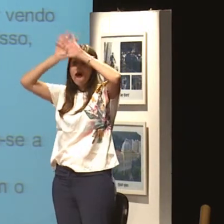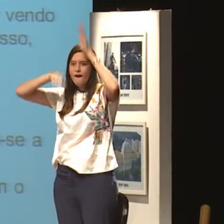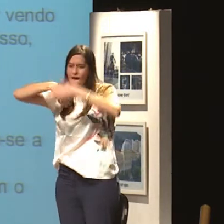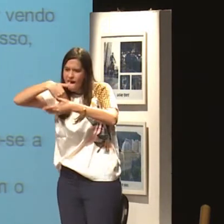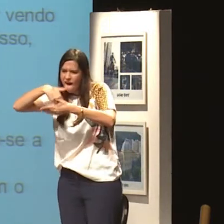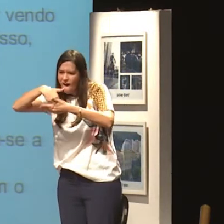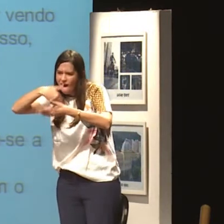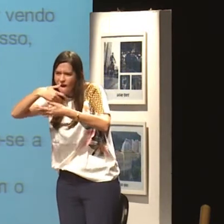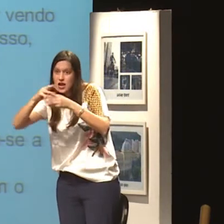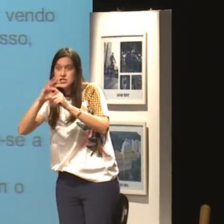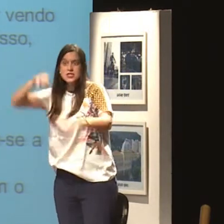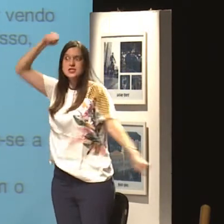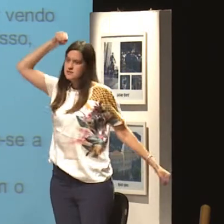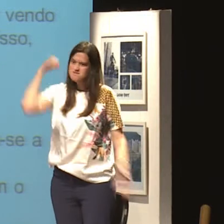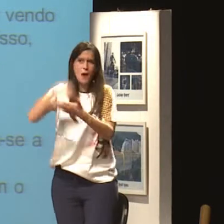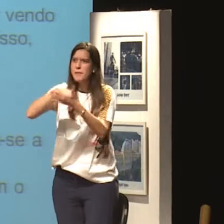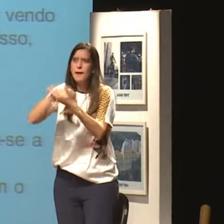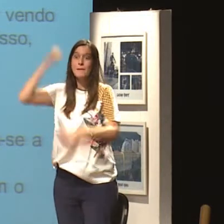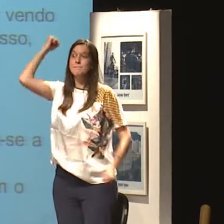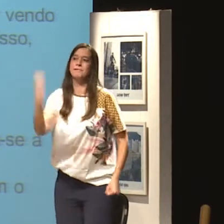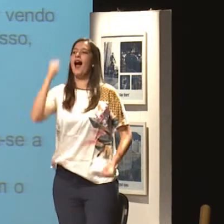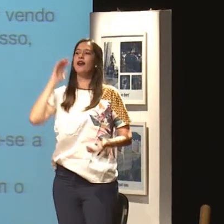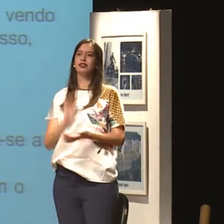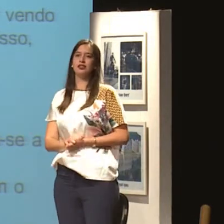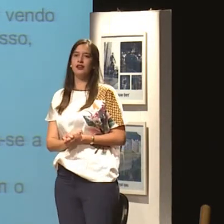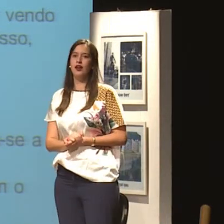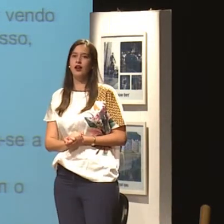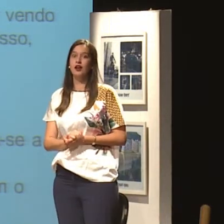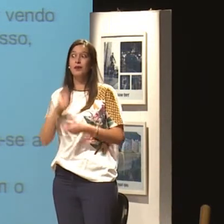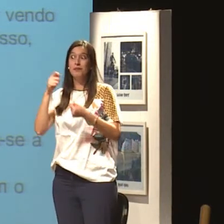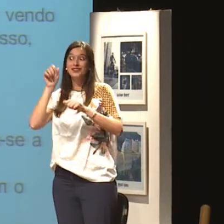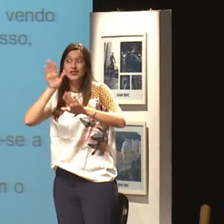E na mente dele, ele fica maquinando, assim, de querer bater, até matar a mulher.